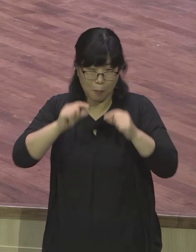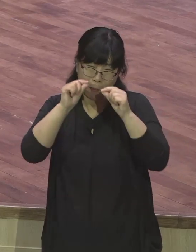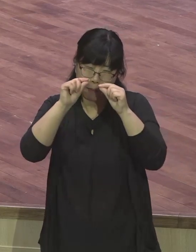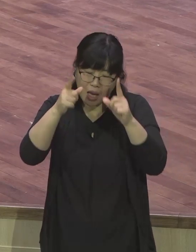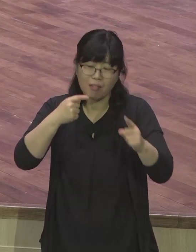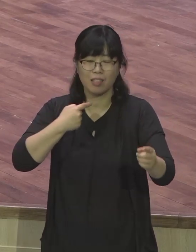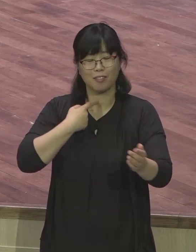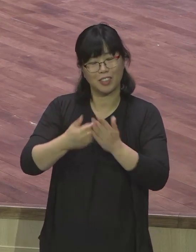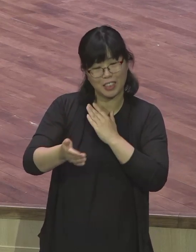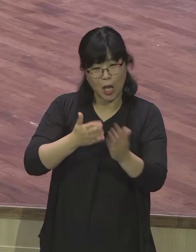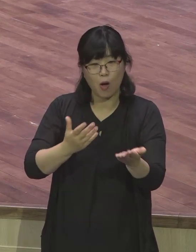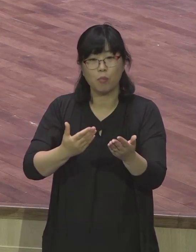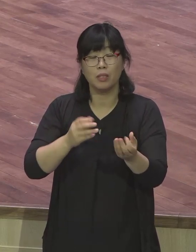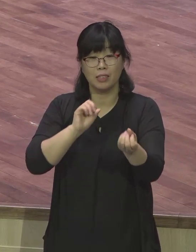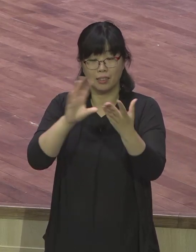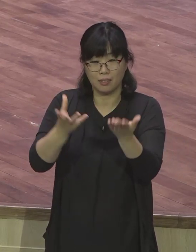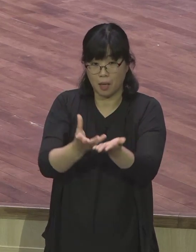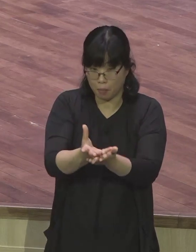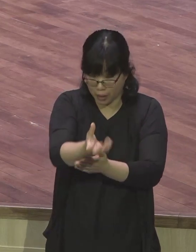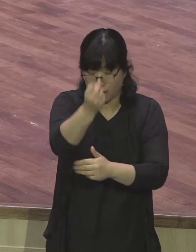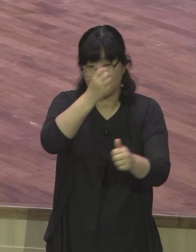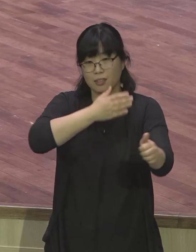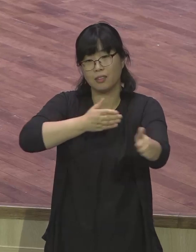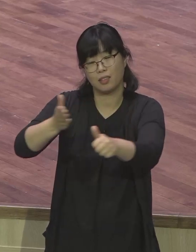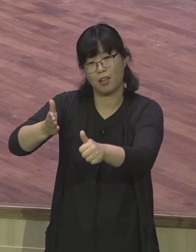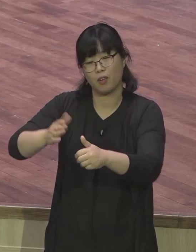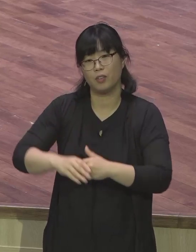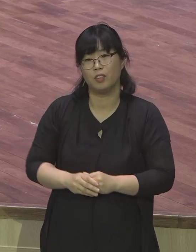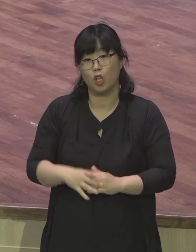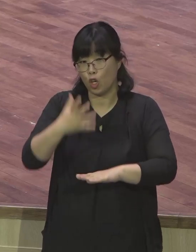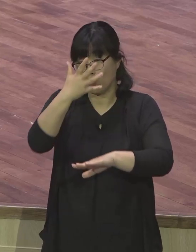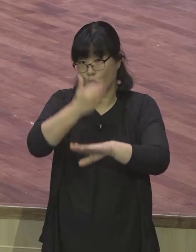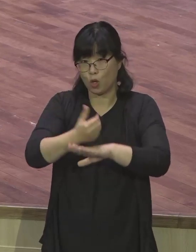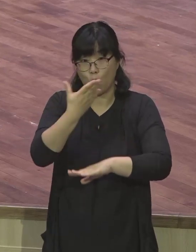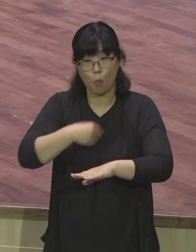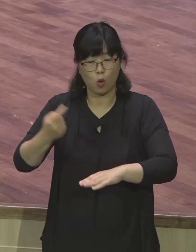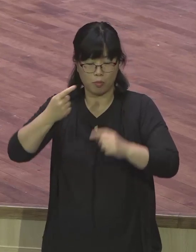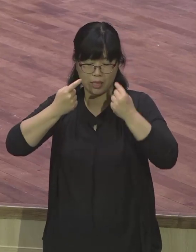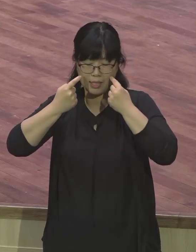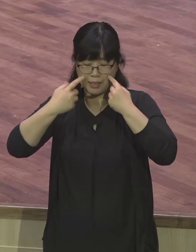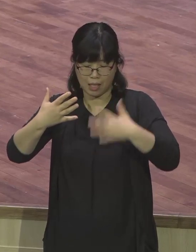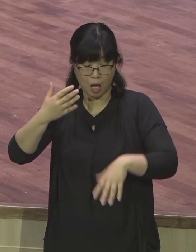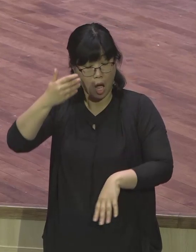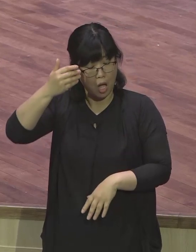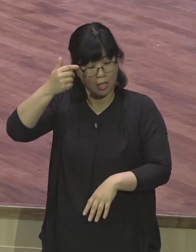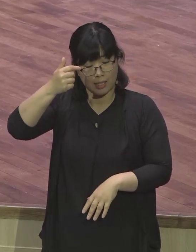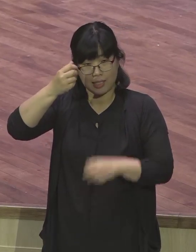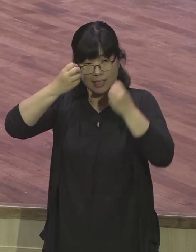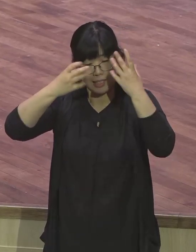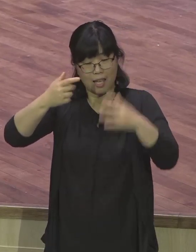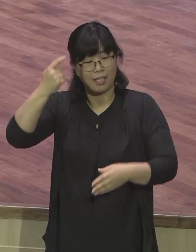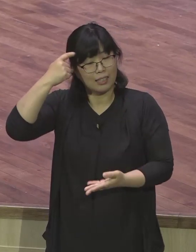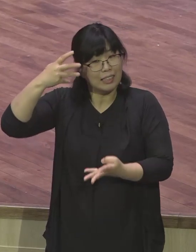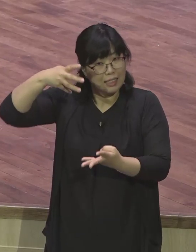그래서 우리 성내들이 보금의 세틀을 갖추고 승리하는 우리 성내들 되시기를 예수님의 이름으로 축복합니다